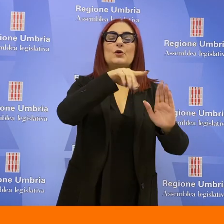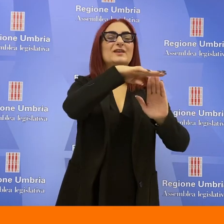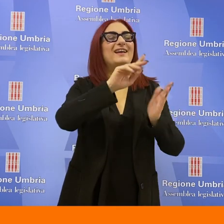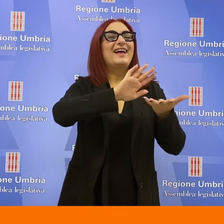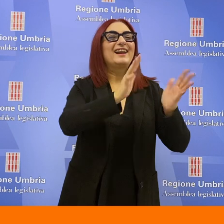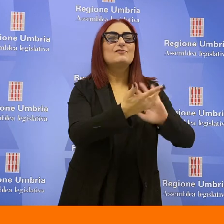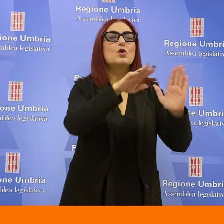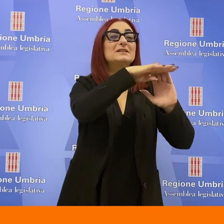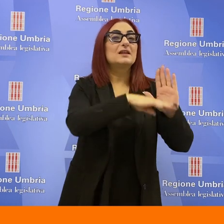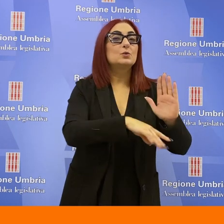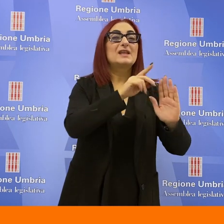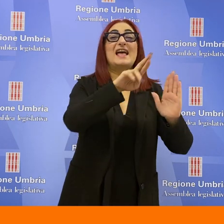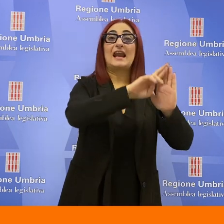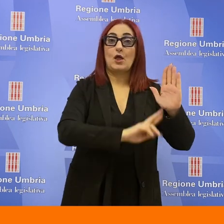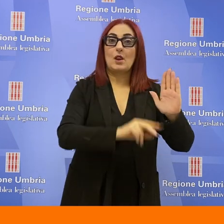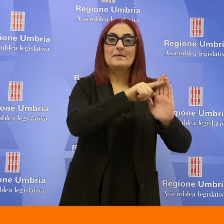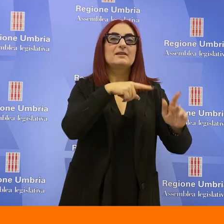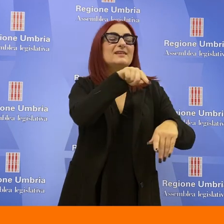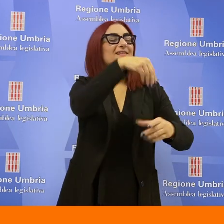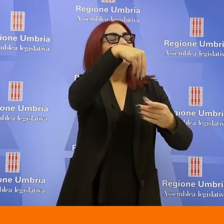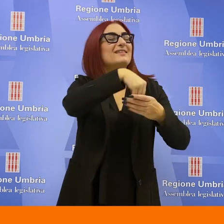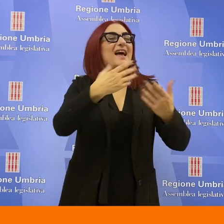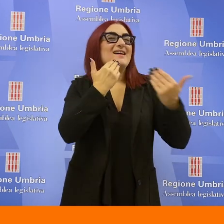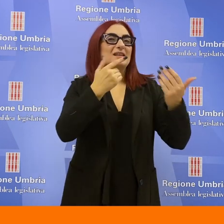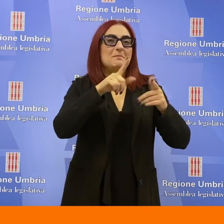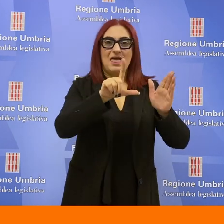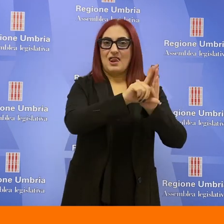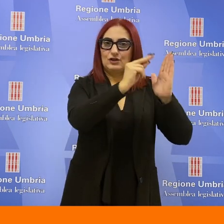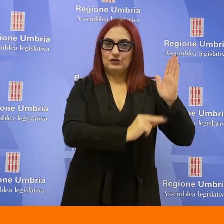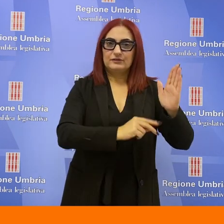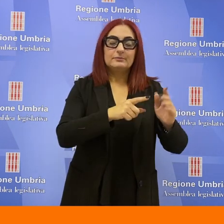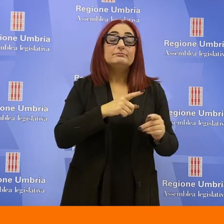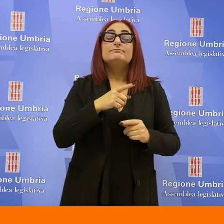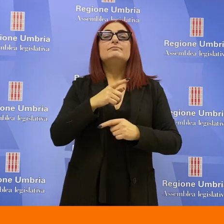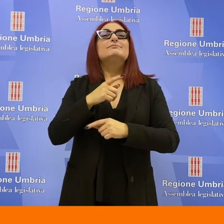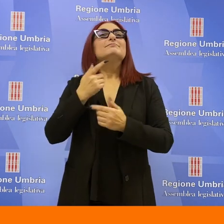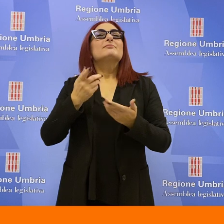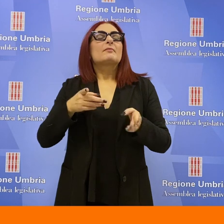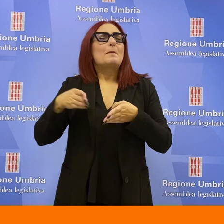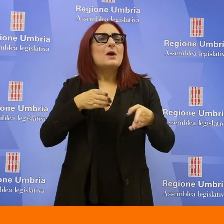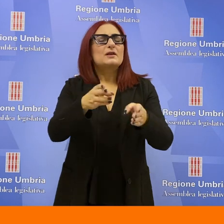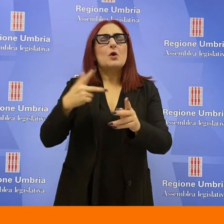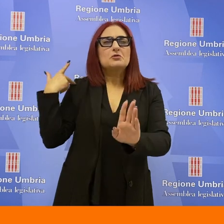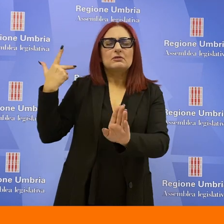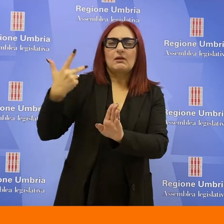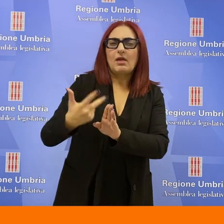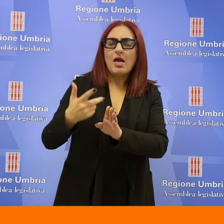Riforme Statutari e Regolamentari dell'Assemblea Legislativa. Sì, dopo un percorso lungo tre anni abbiamo